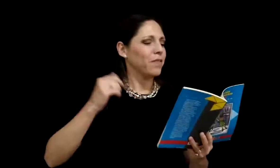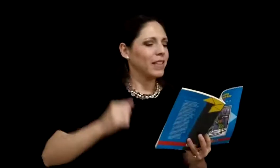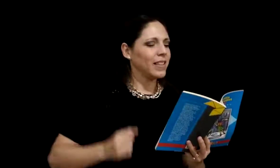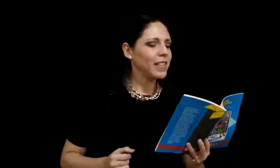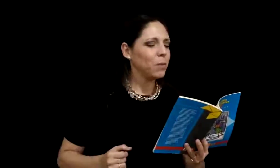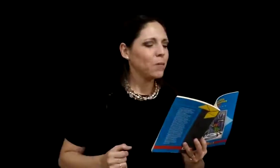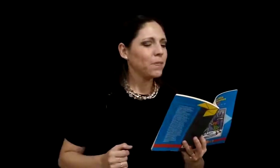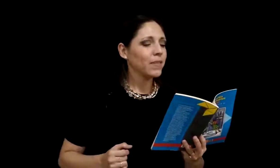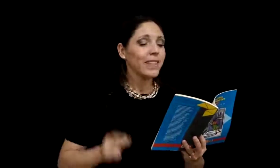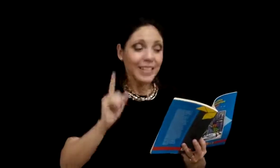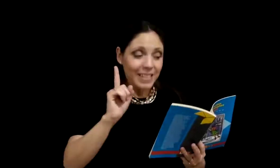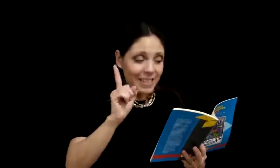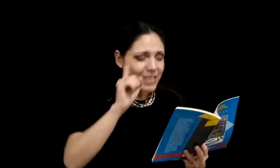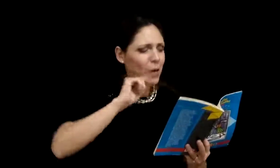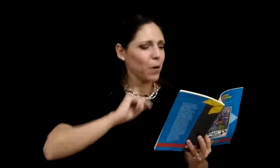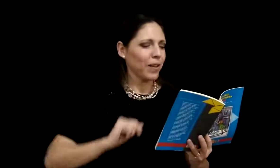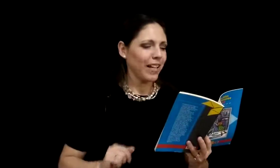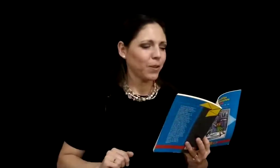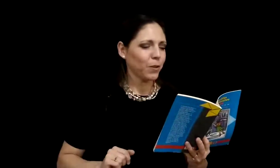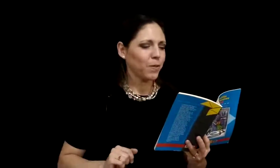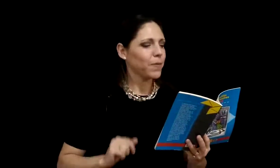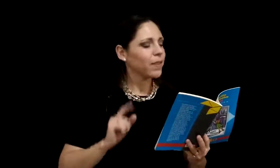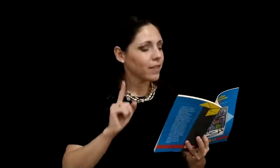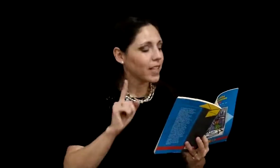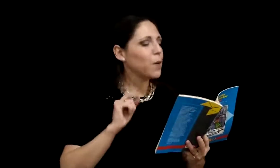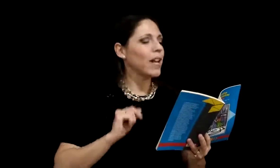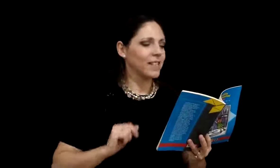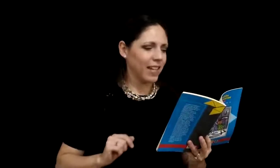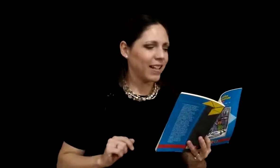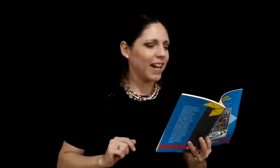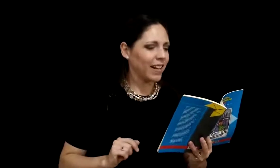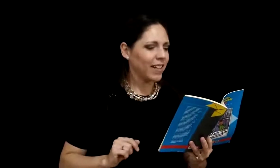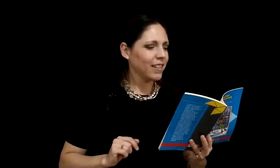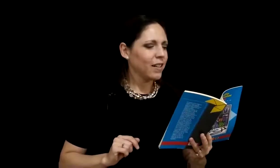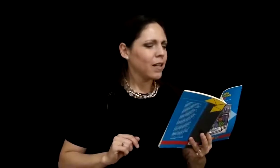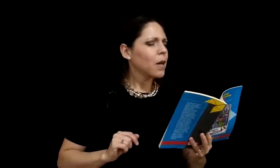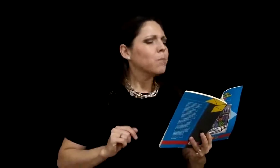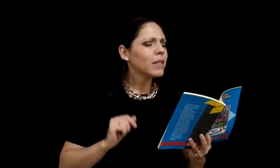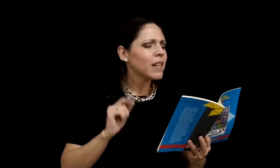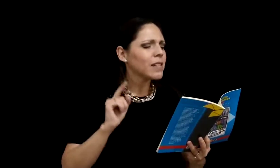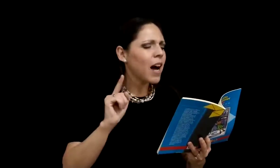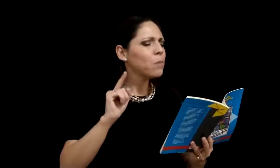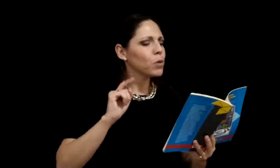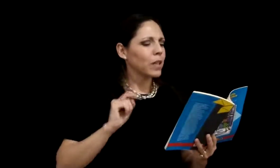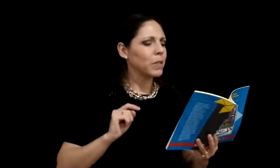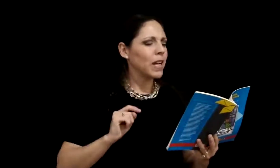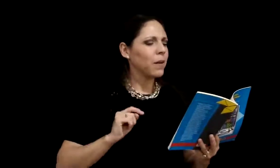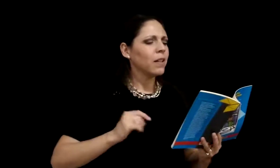perfectísimo? Hiciste lo correcto, dijo la anciana al rey, mientras ambos admiraban